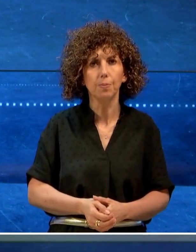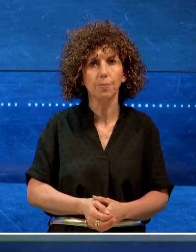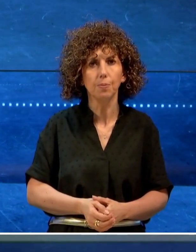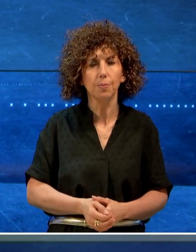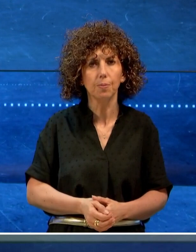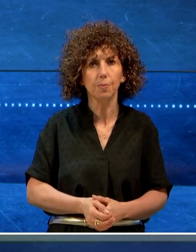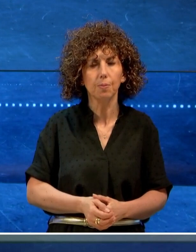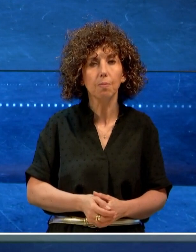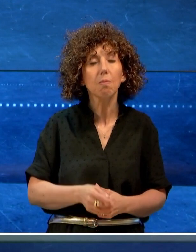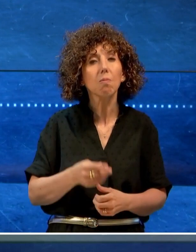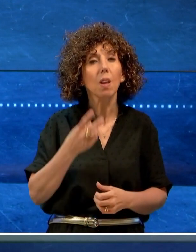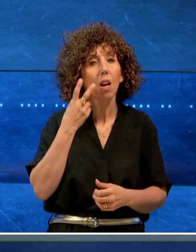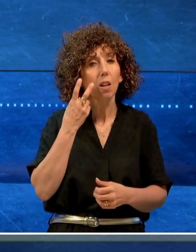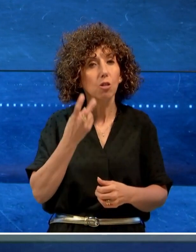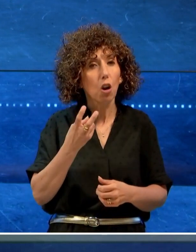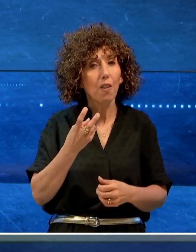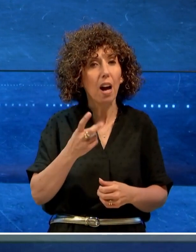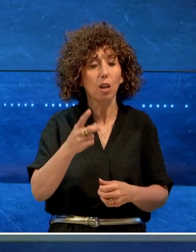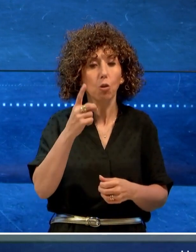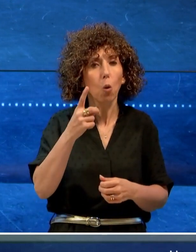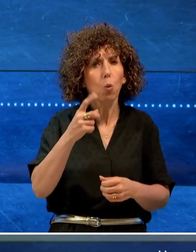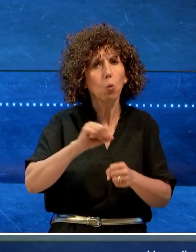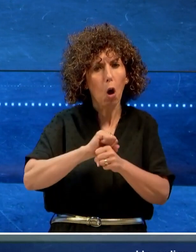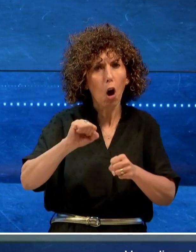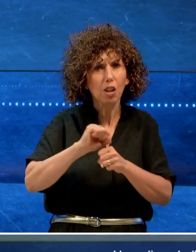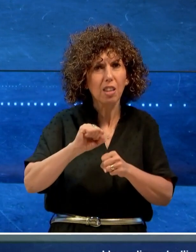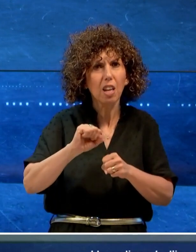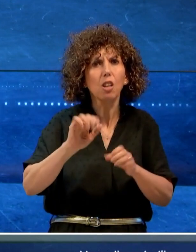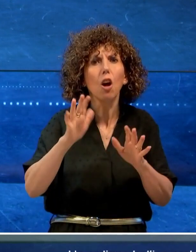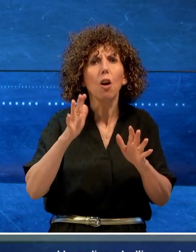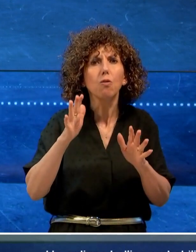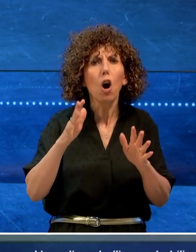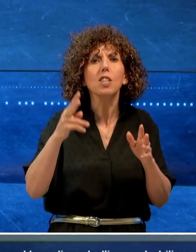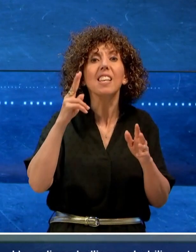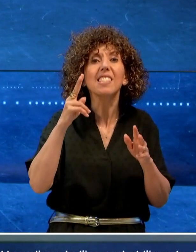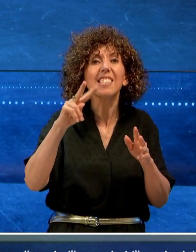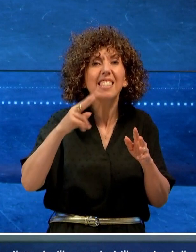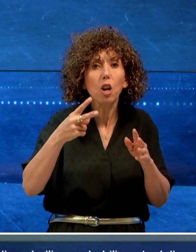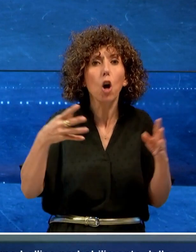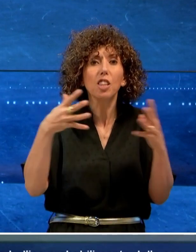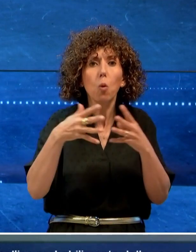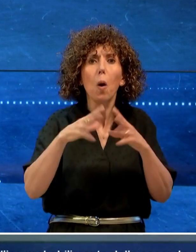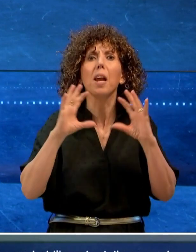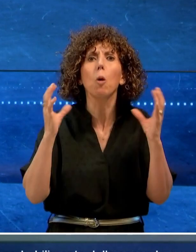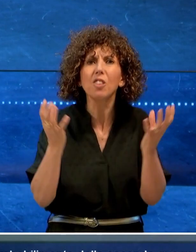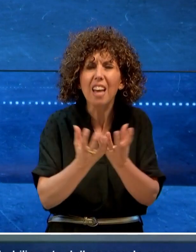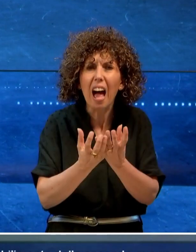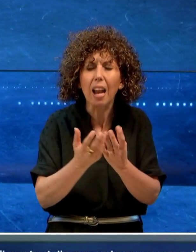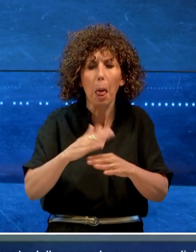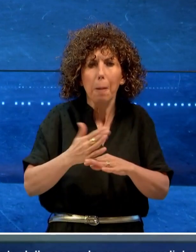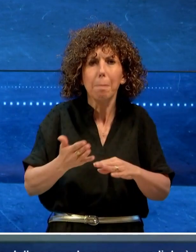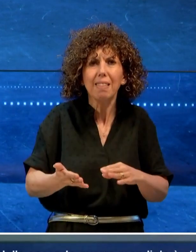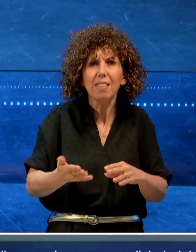Un ordigno bellico, presumibilmente della Seconda Guerra Mondiale, è stato scoperto questa